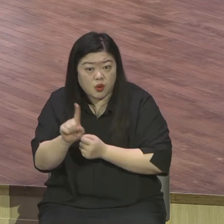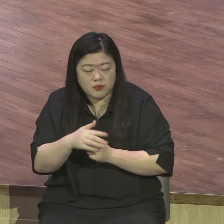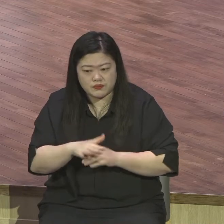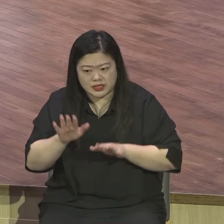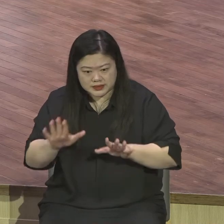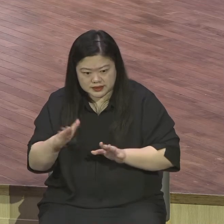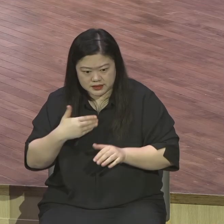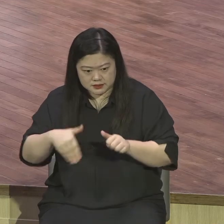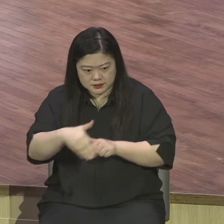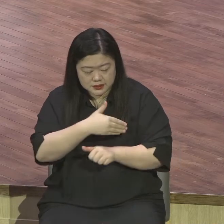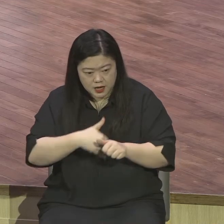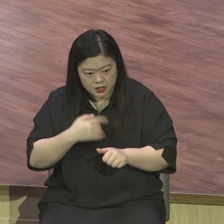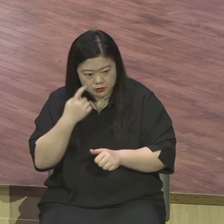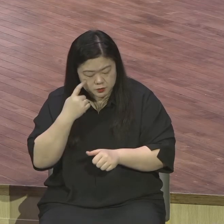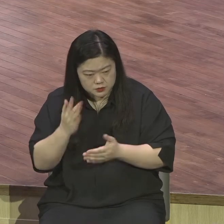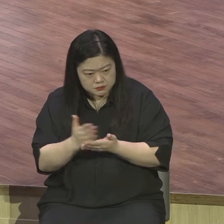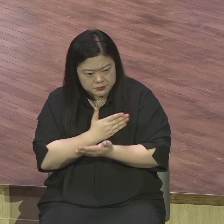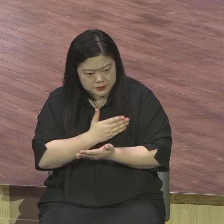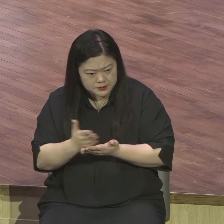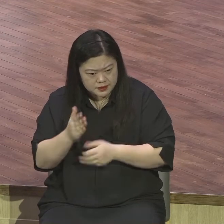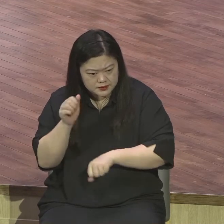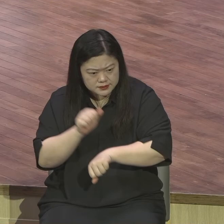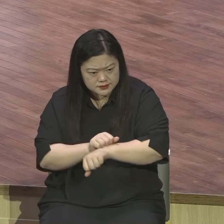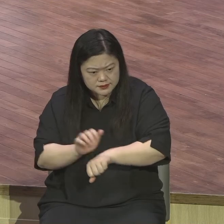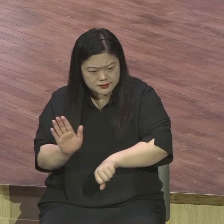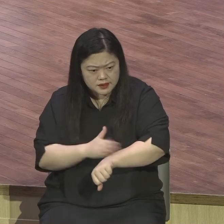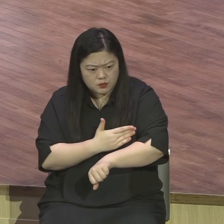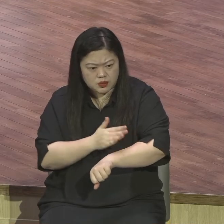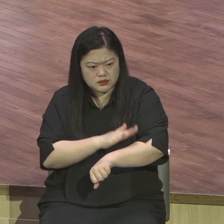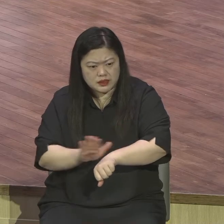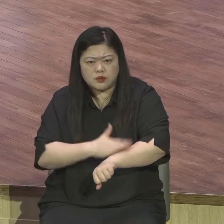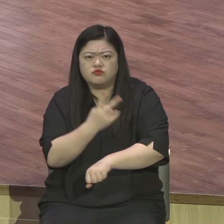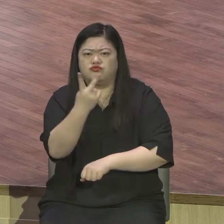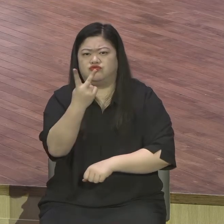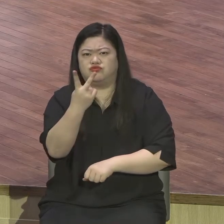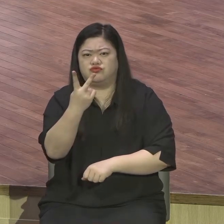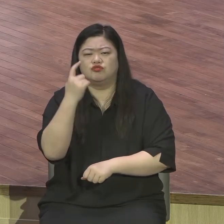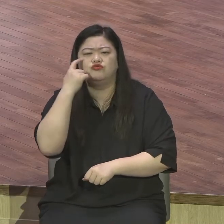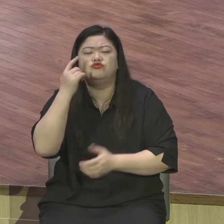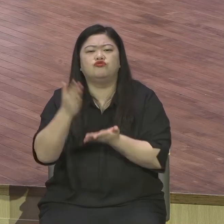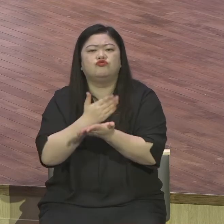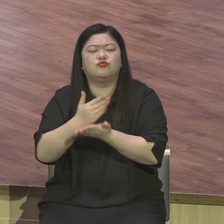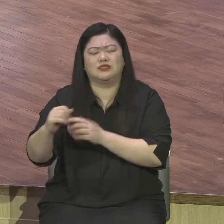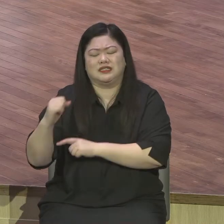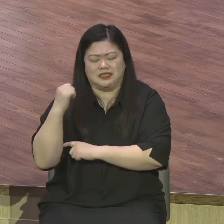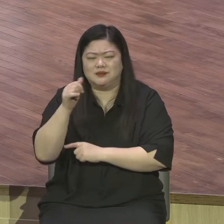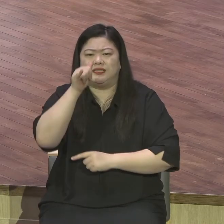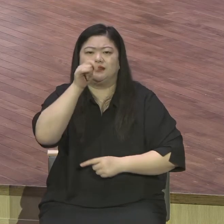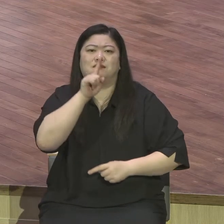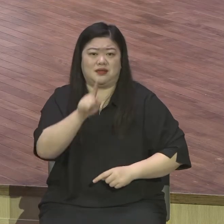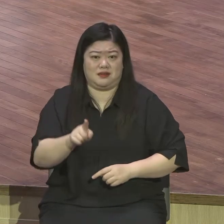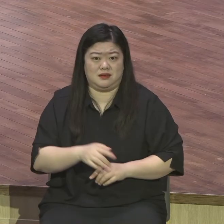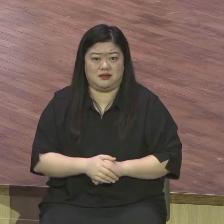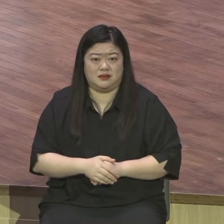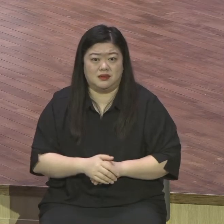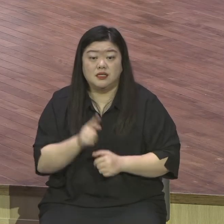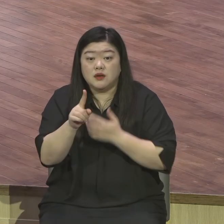힘이 생겼다. 말이죠. 영적 힘이죠. 힘이 생겼다. 그래서 영적으로